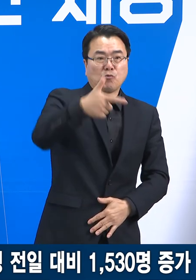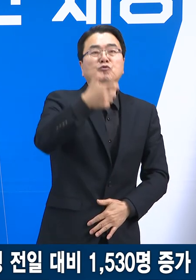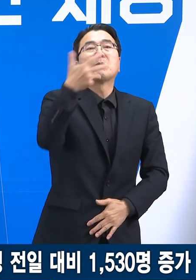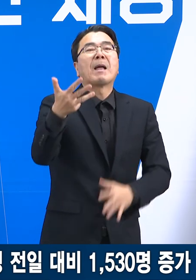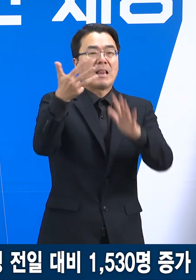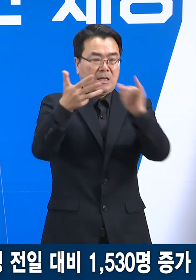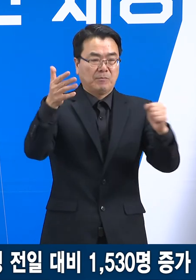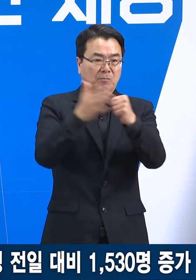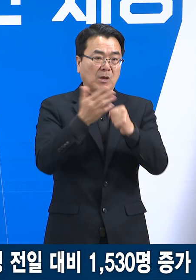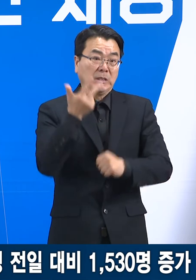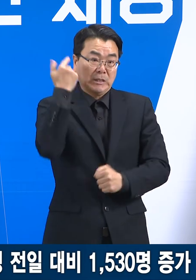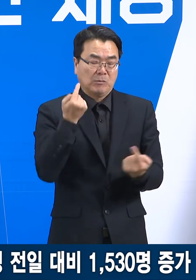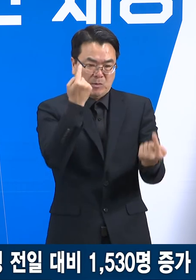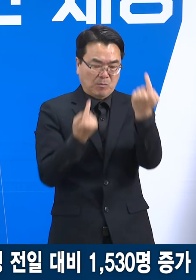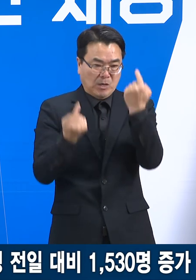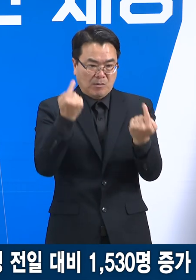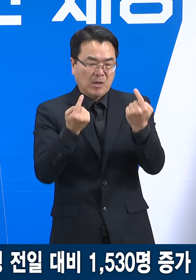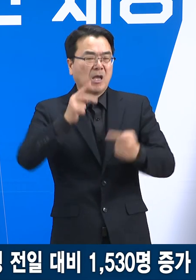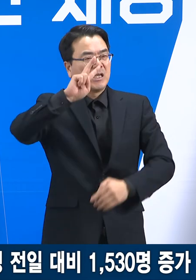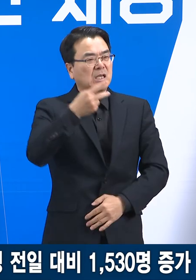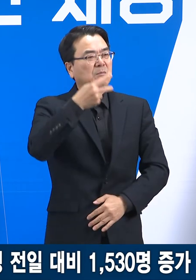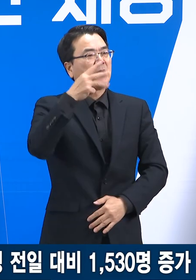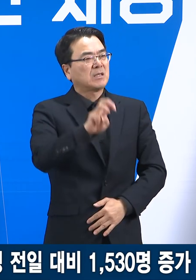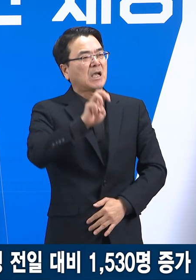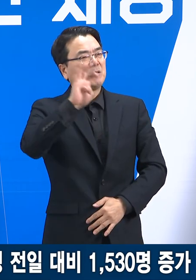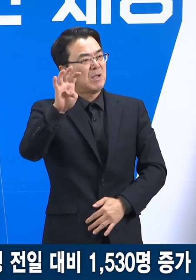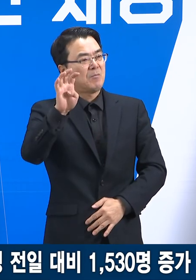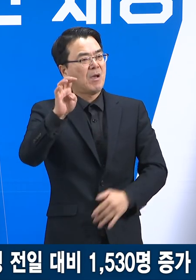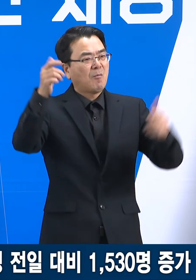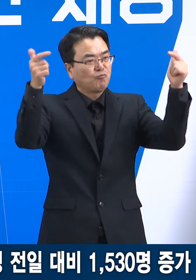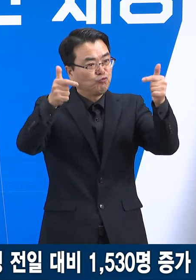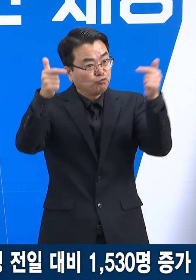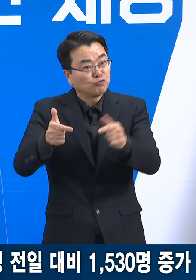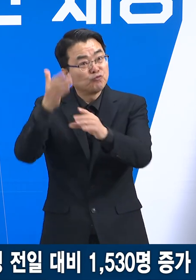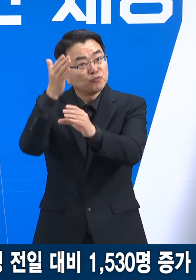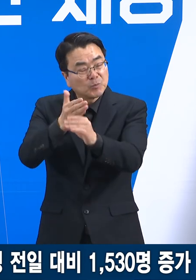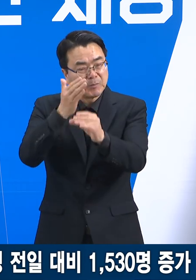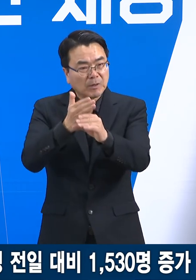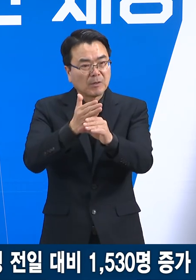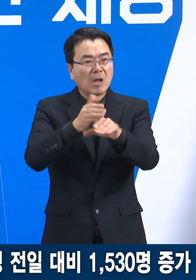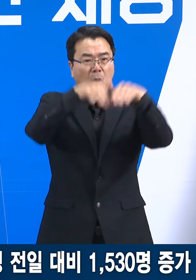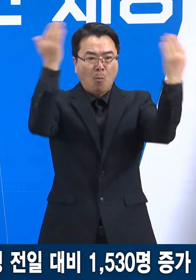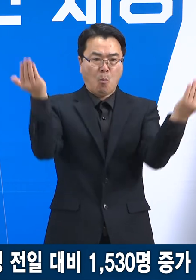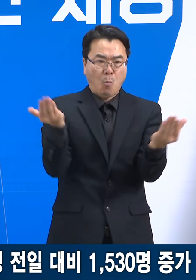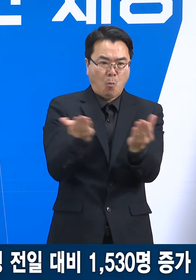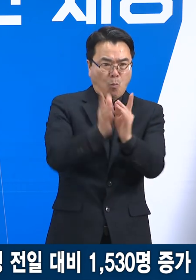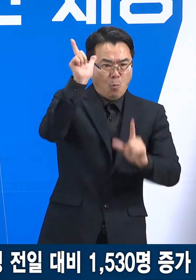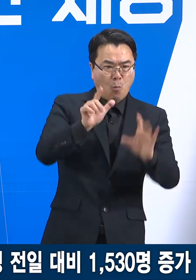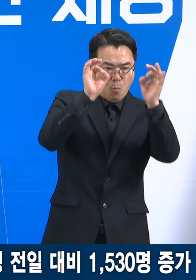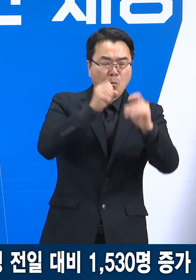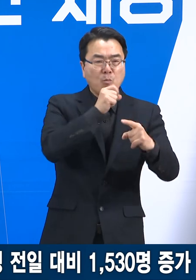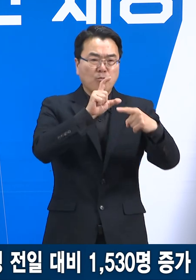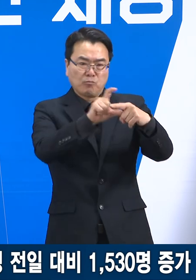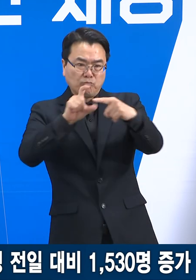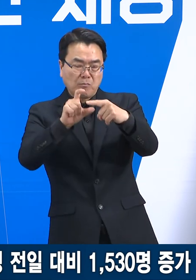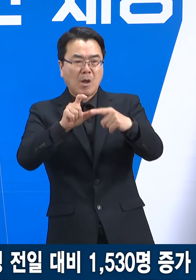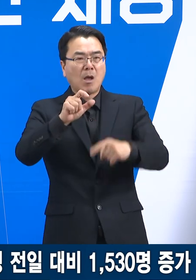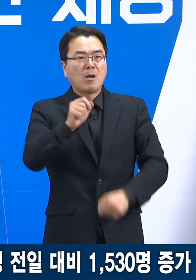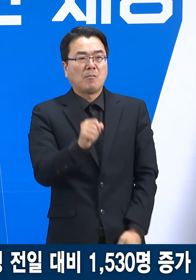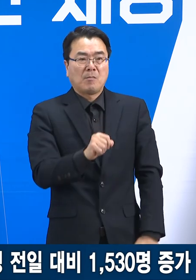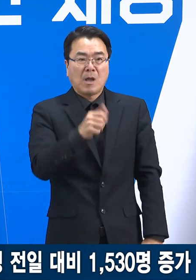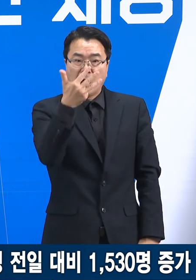1042명 대비 244명 감소하였으며 전체 확진자 중 비율은 7%에서 8%로